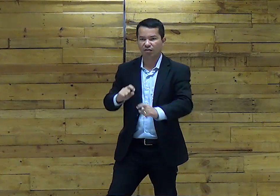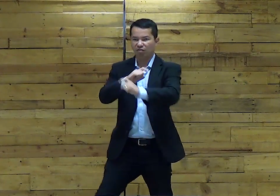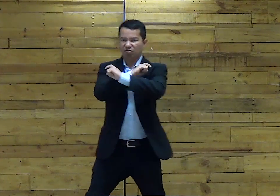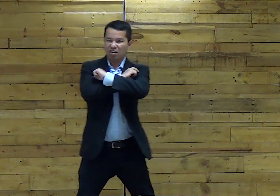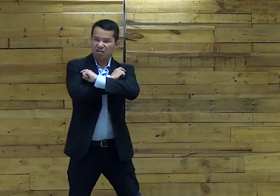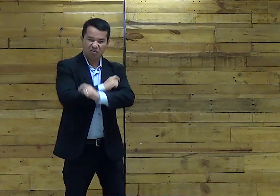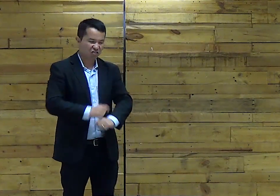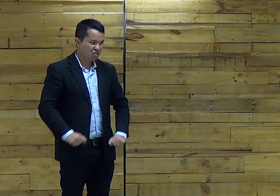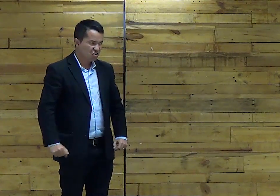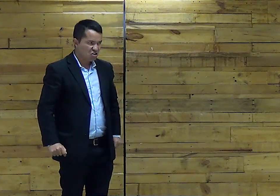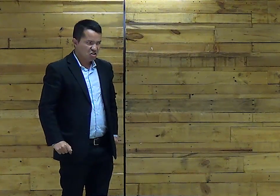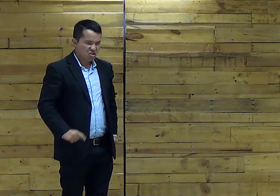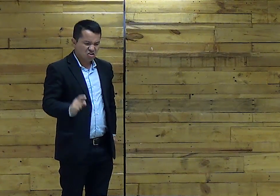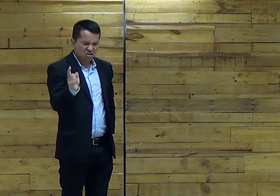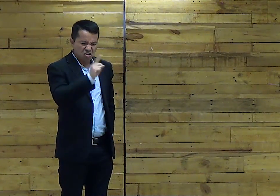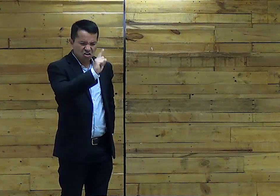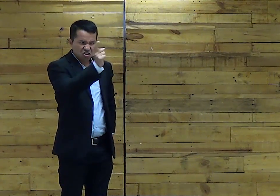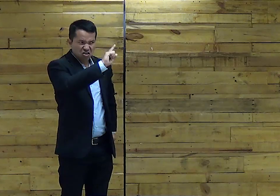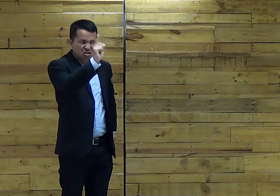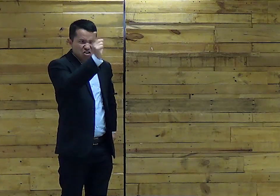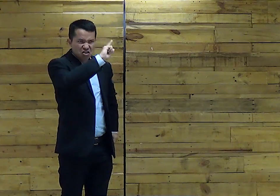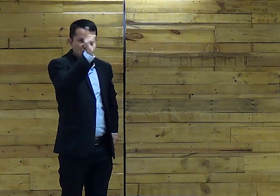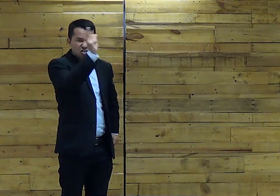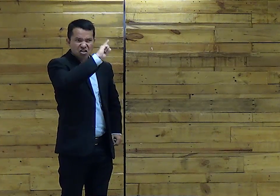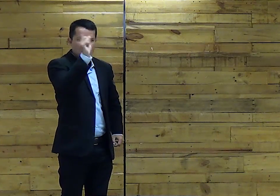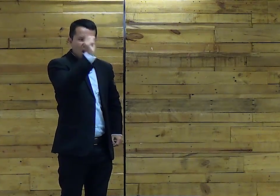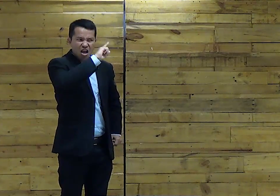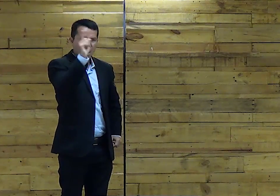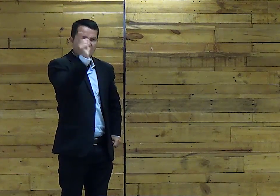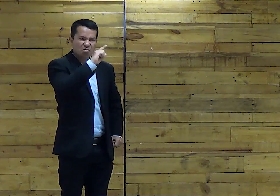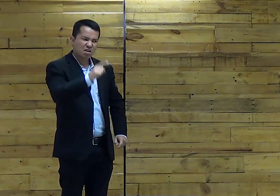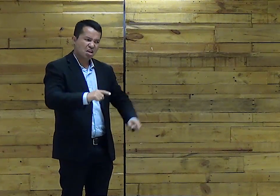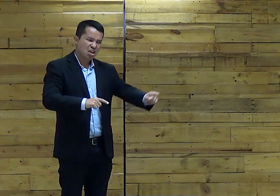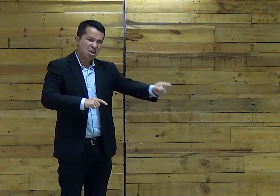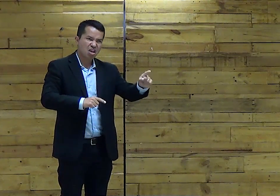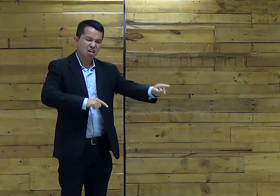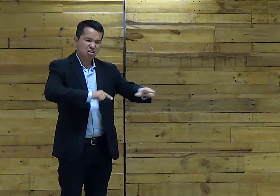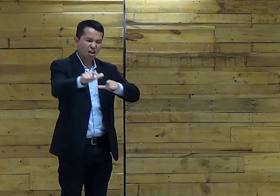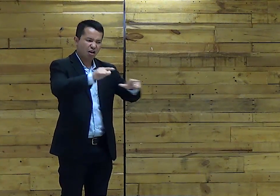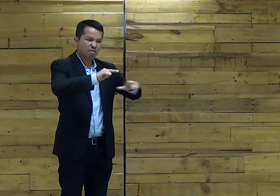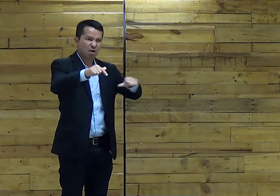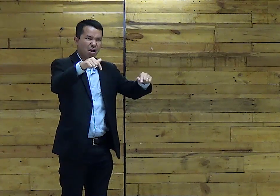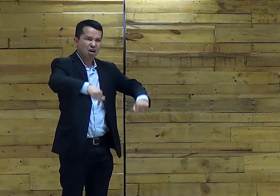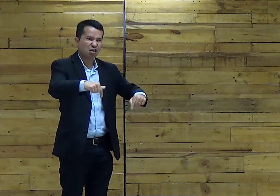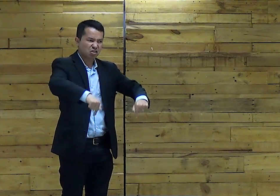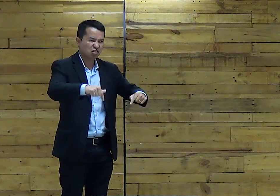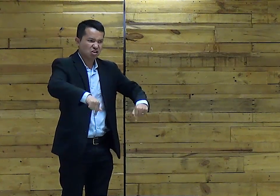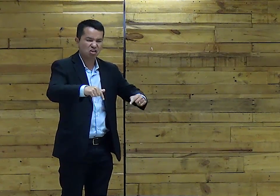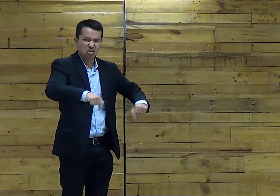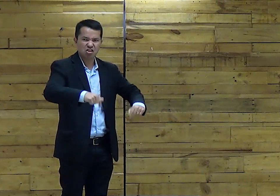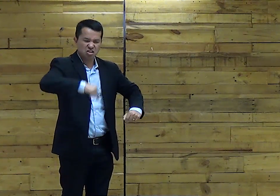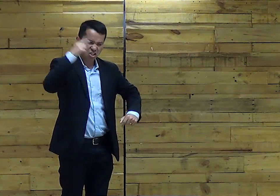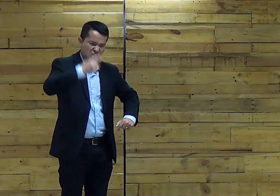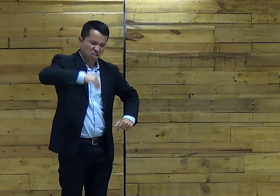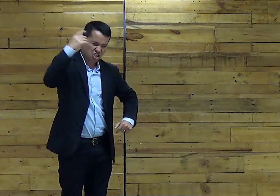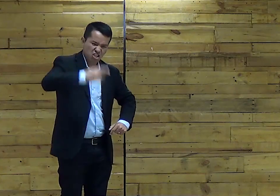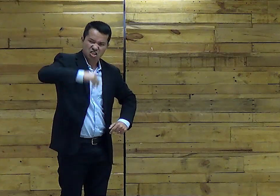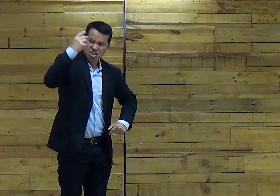liberdade E o faraó Diz Não Não Não Não Esse povo Trabalha aqui Para